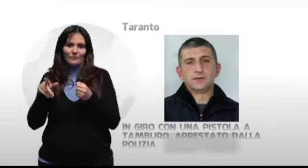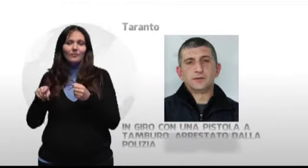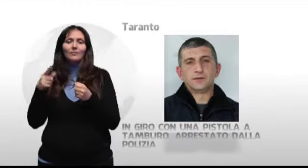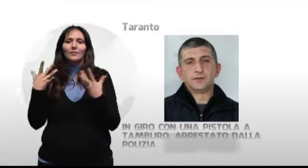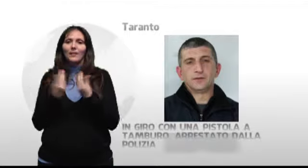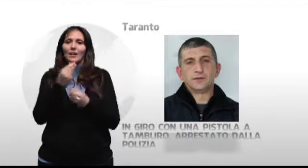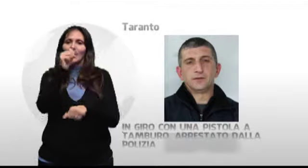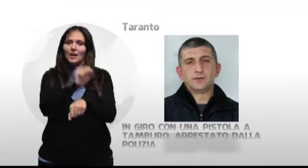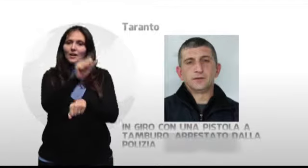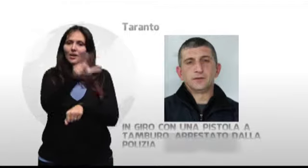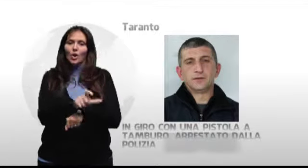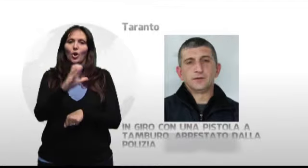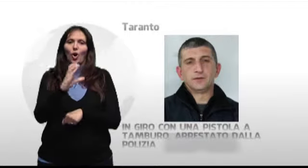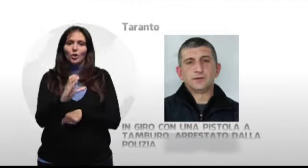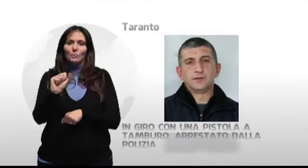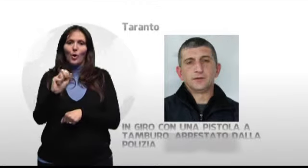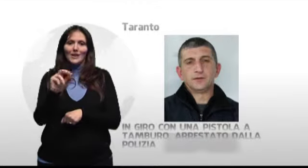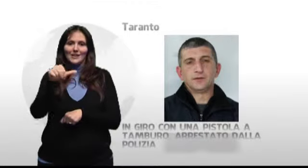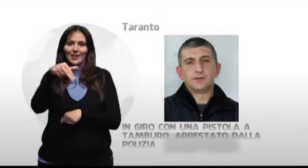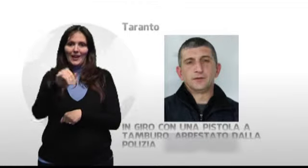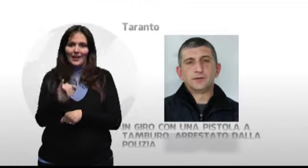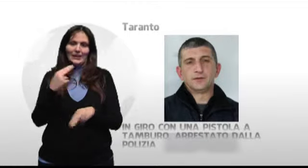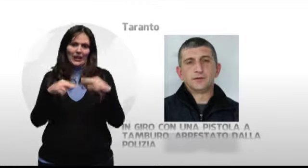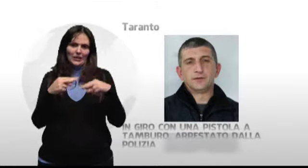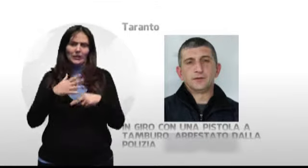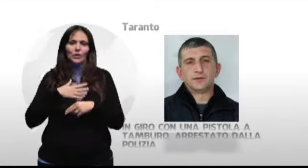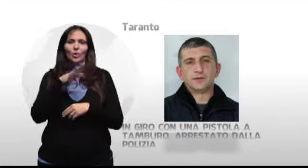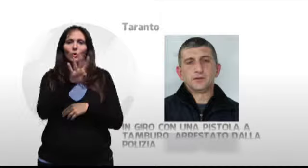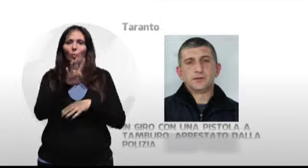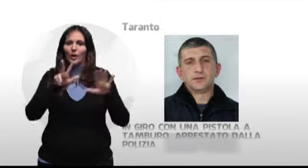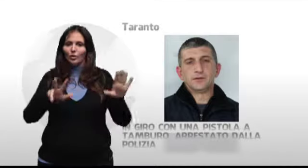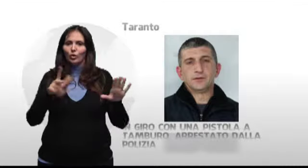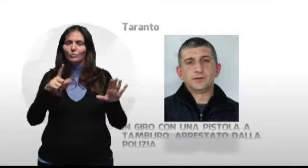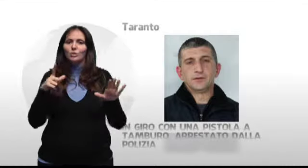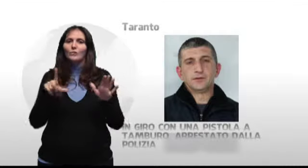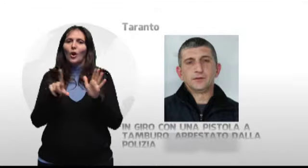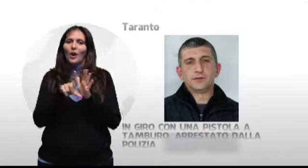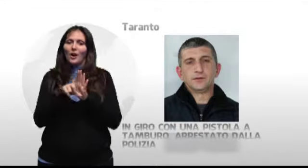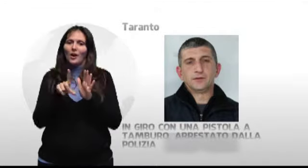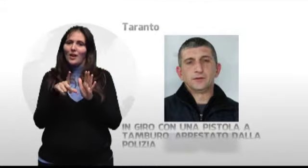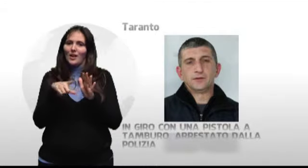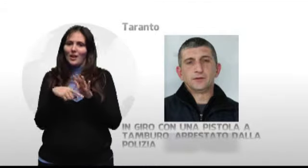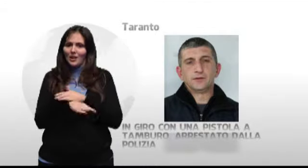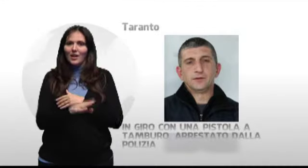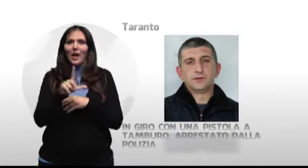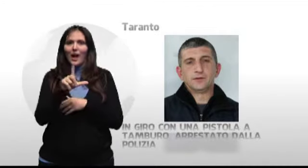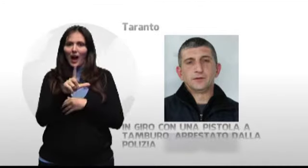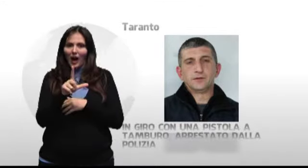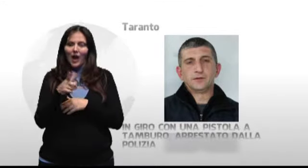stato arrestato Cosimo Arseni, tarantino di 48 anni, per detenzione illegale di arma e munizioni. Durante una